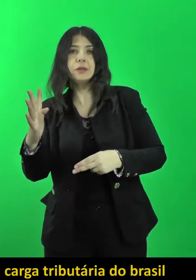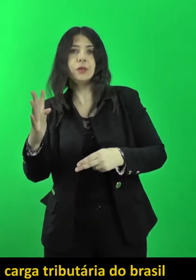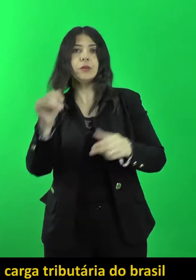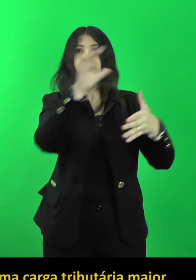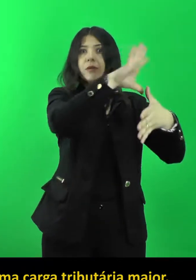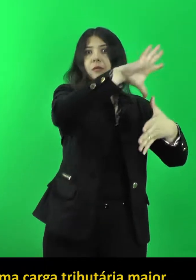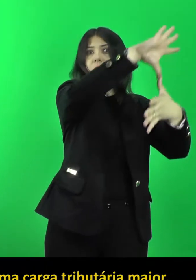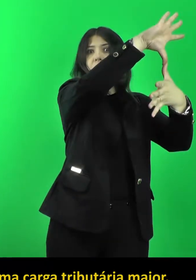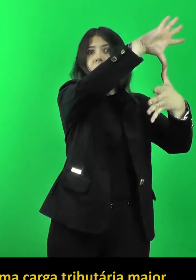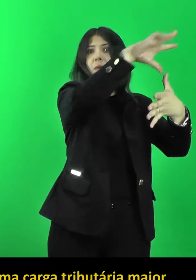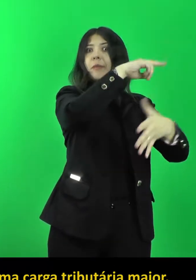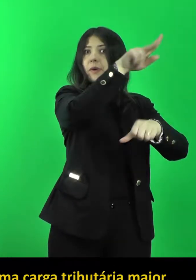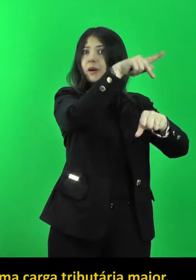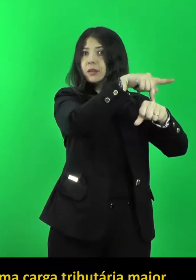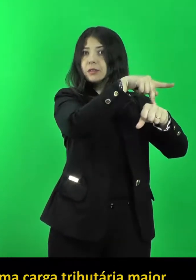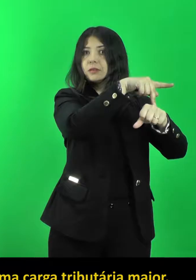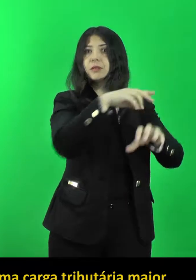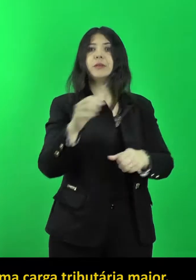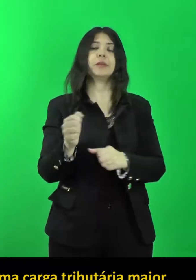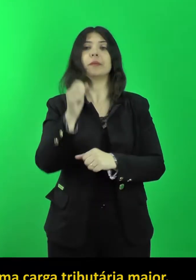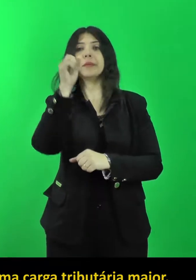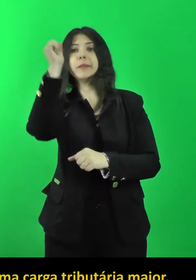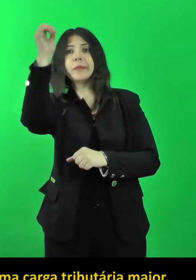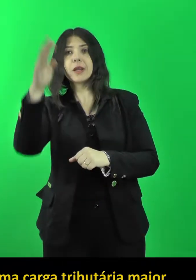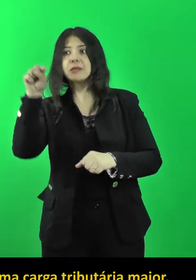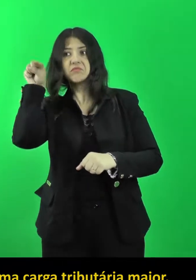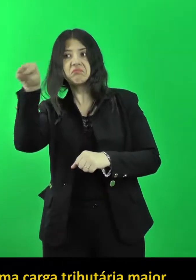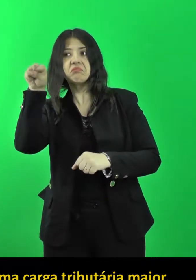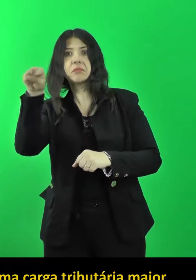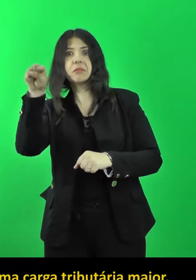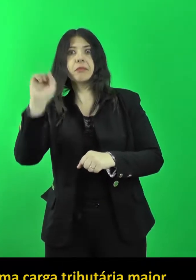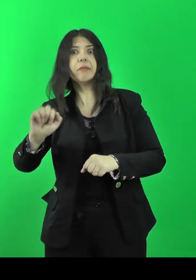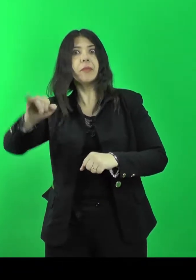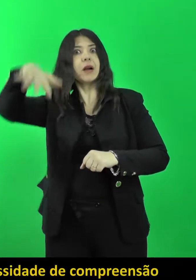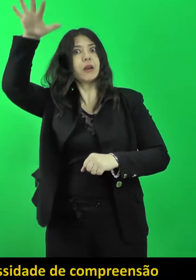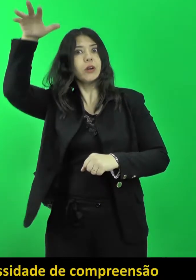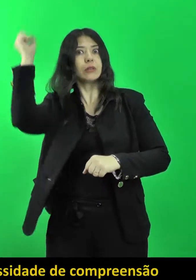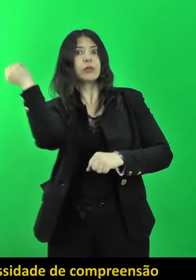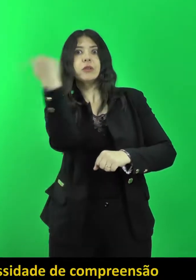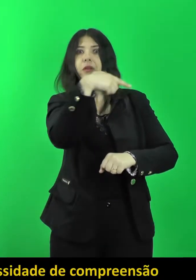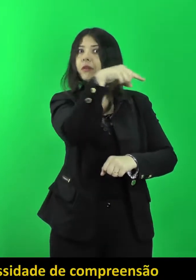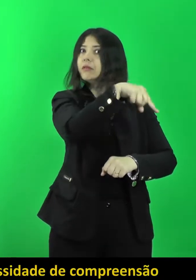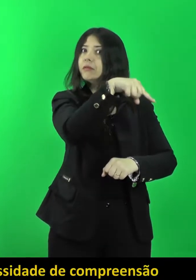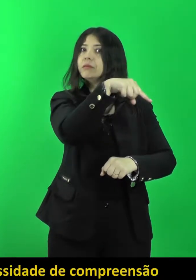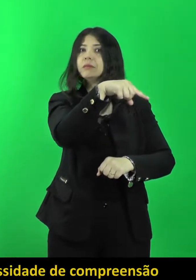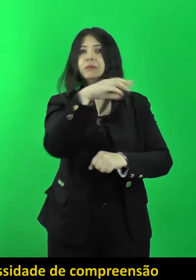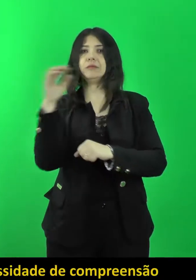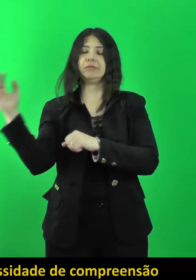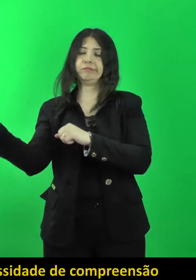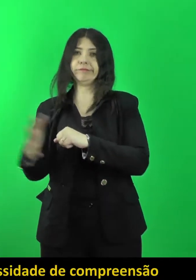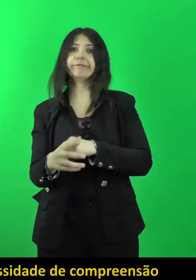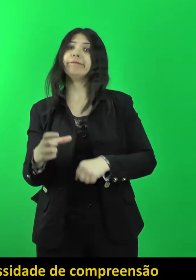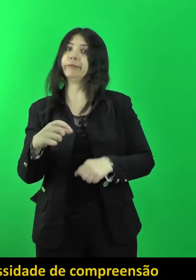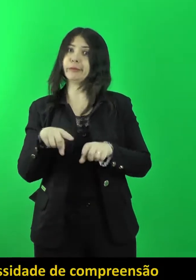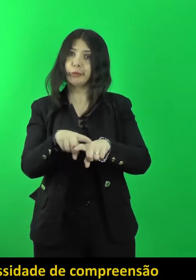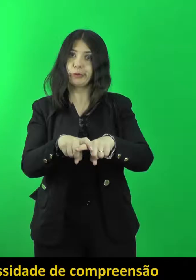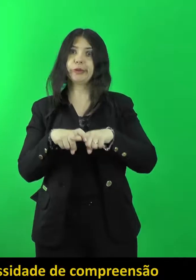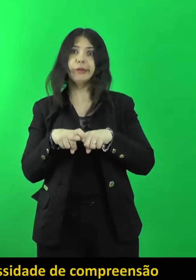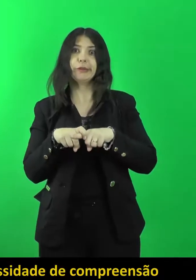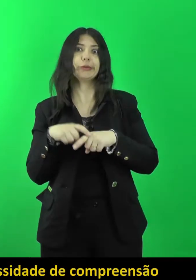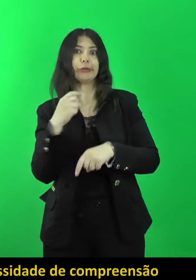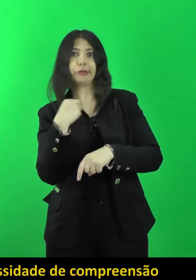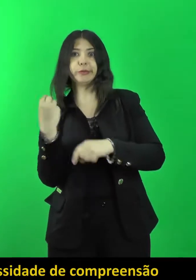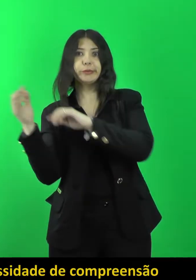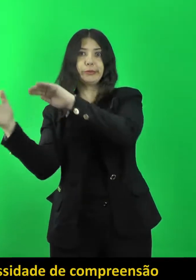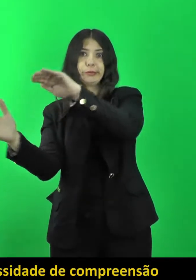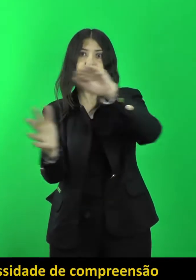América Latina, observa-se que o Brasil apresenta uma carga tributária maior. Isto também fundamenta a necessidade de